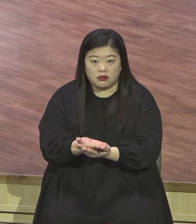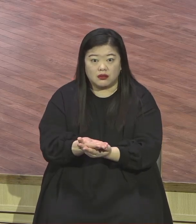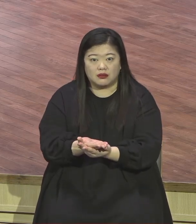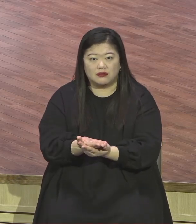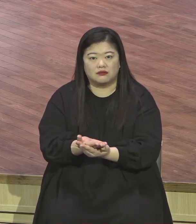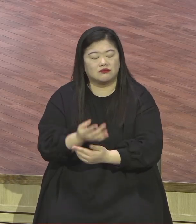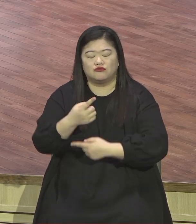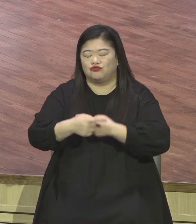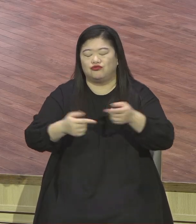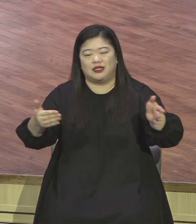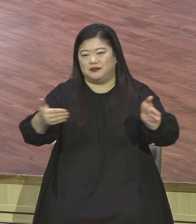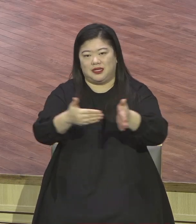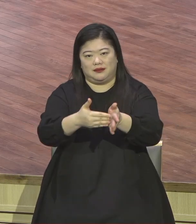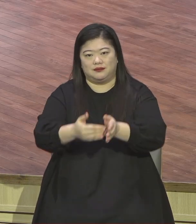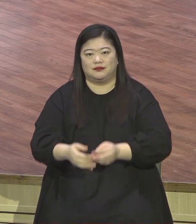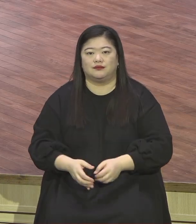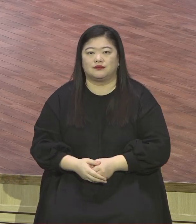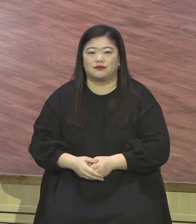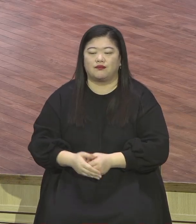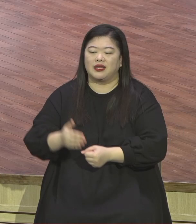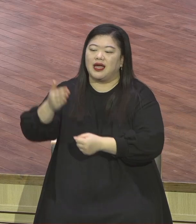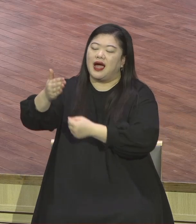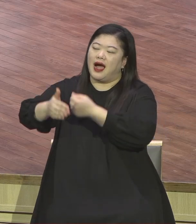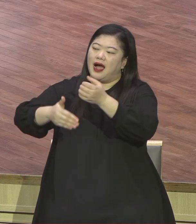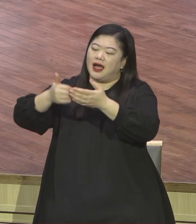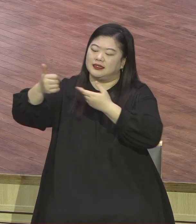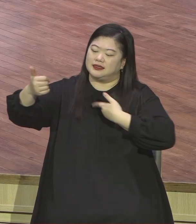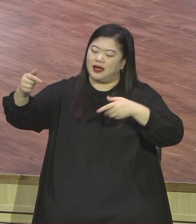기도하세요 하나님이 나와 함께 하신다